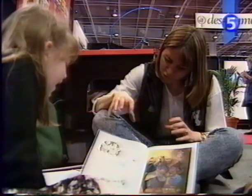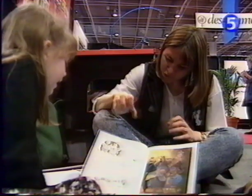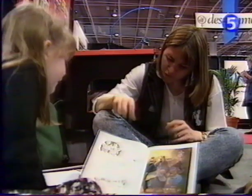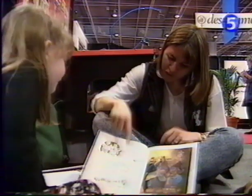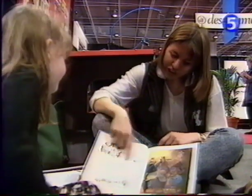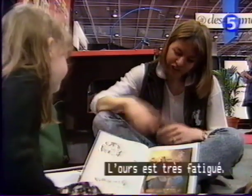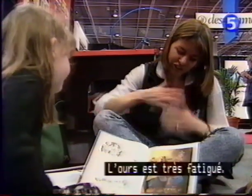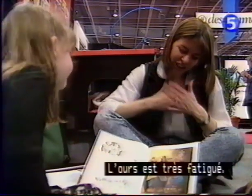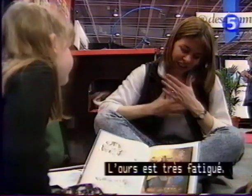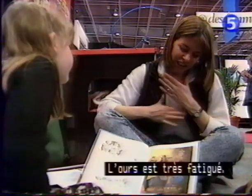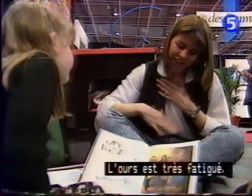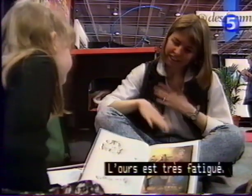L'ours est très fatigué.